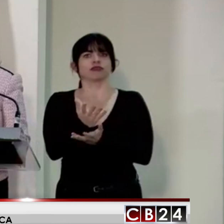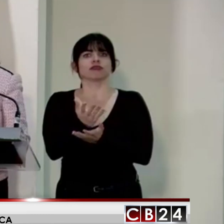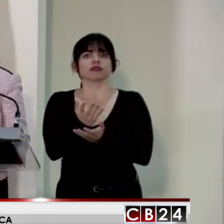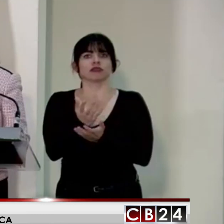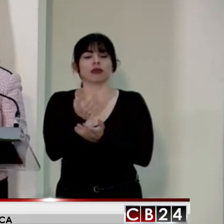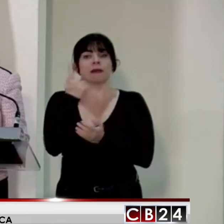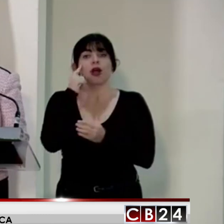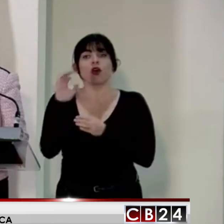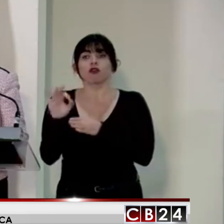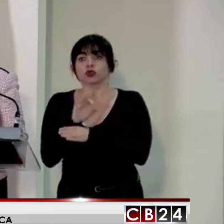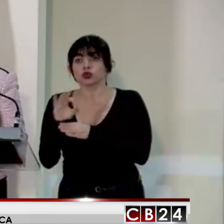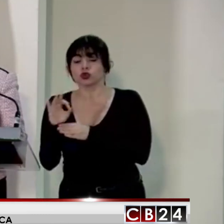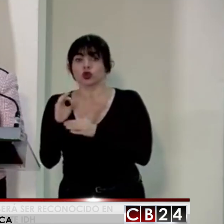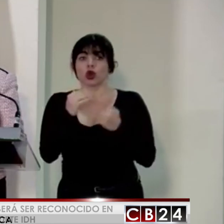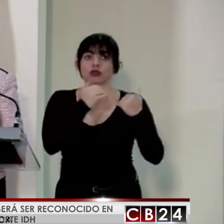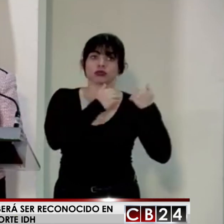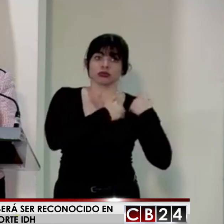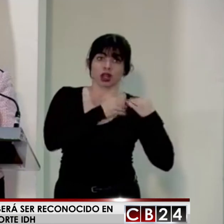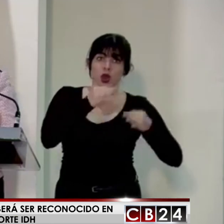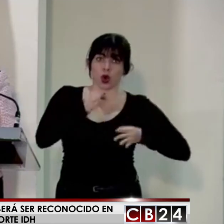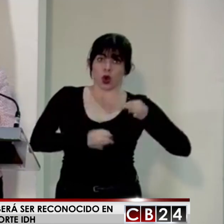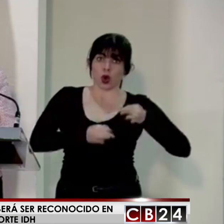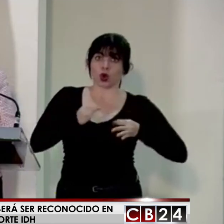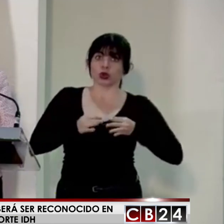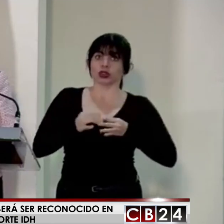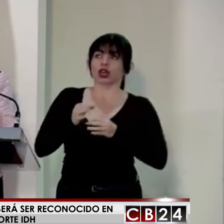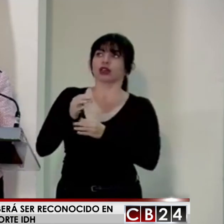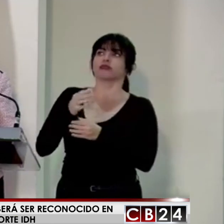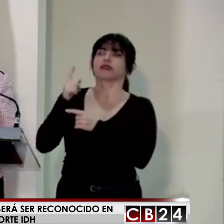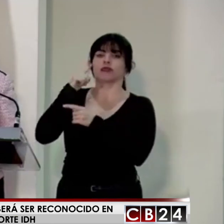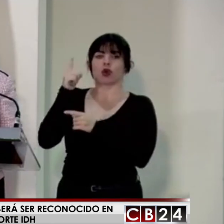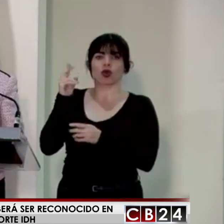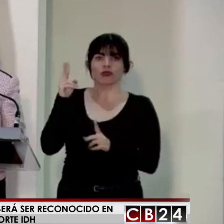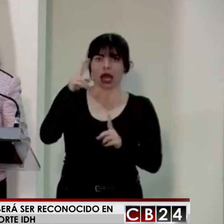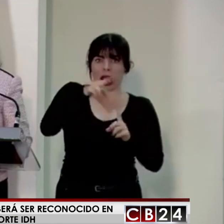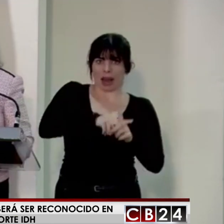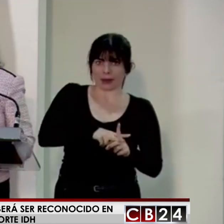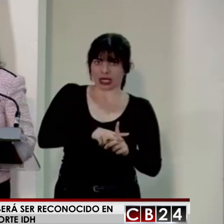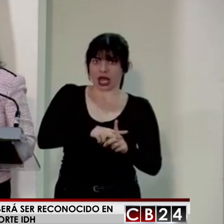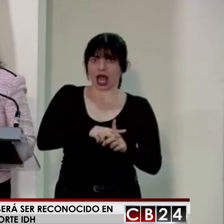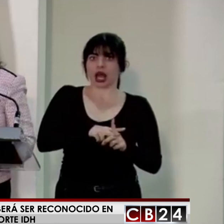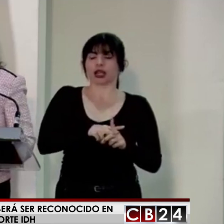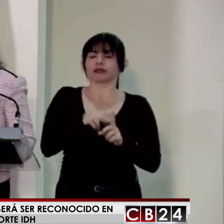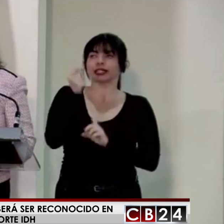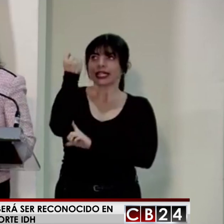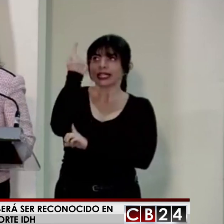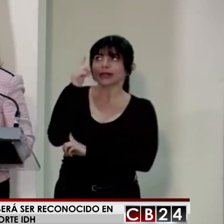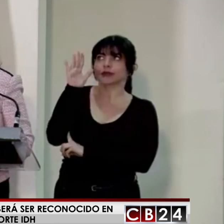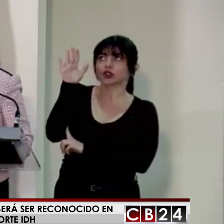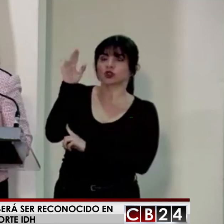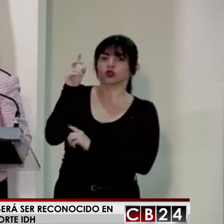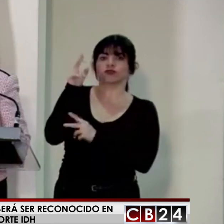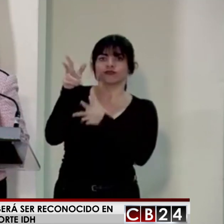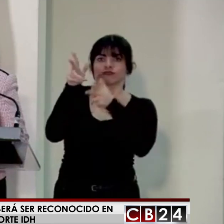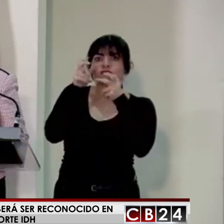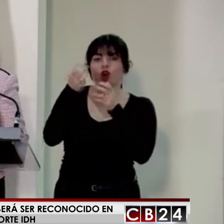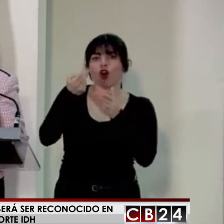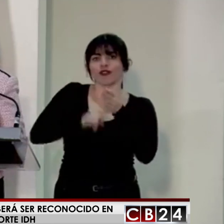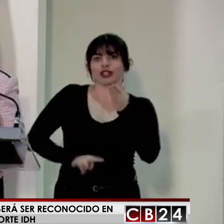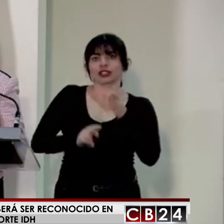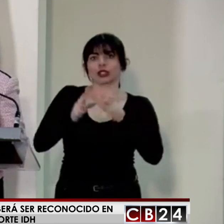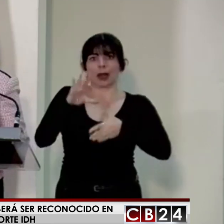las funciones y competencias de la Corte, la aplicación e interpretación de la Convención Americana.